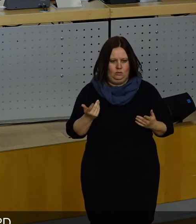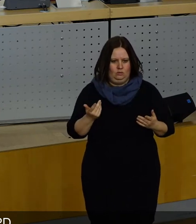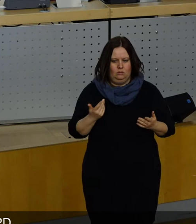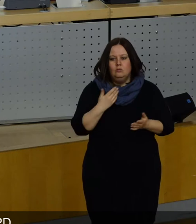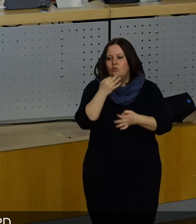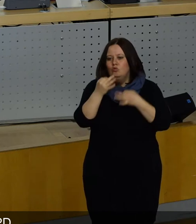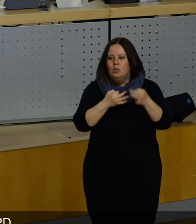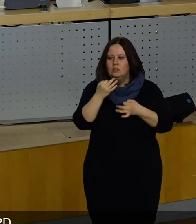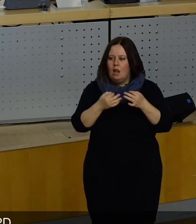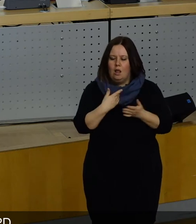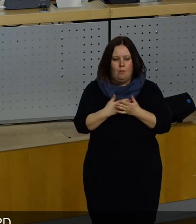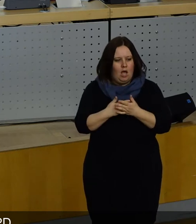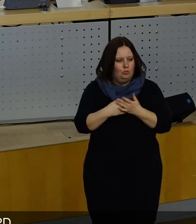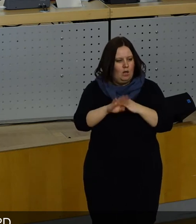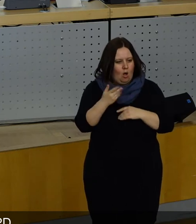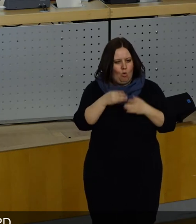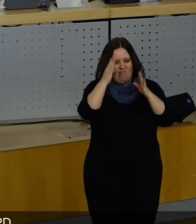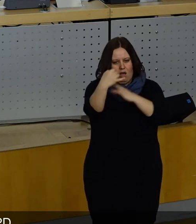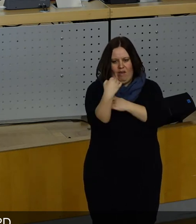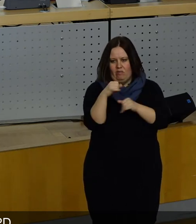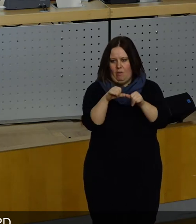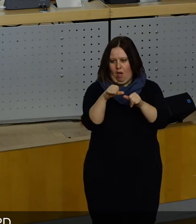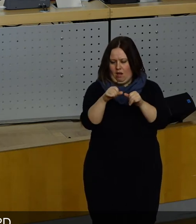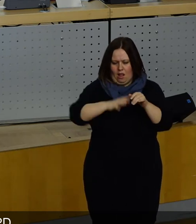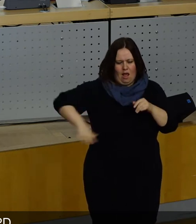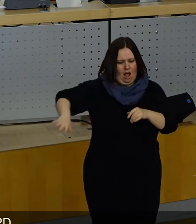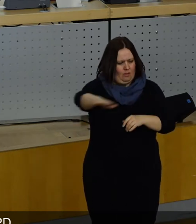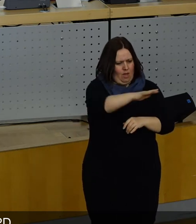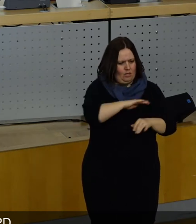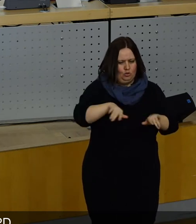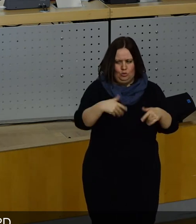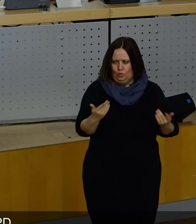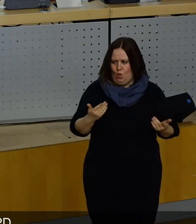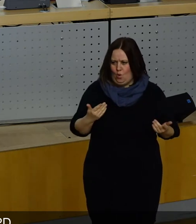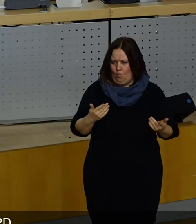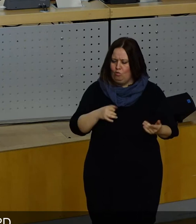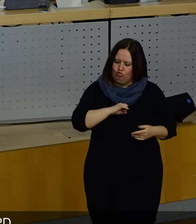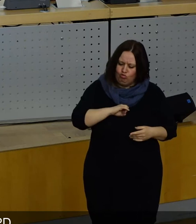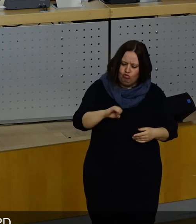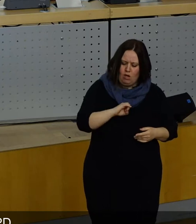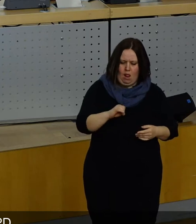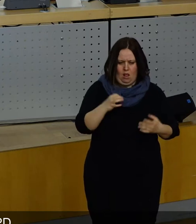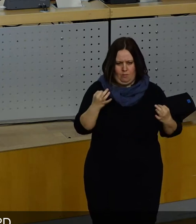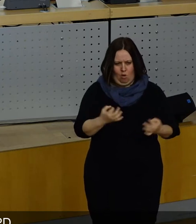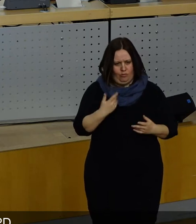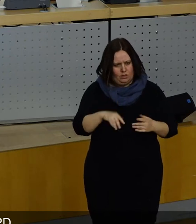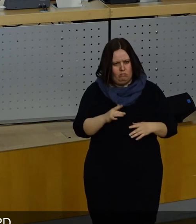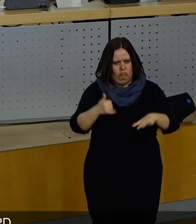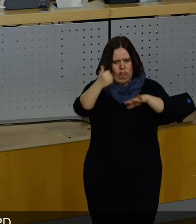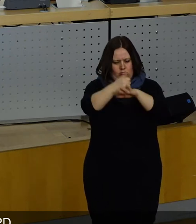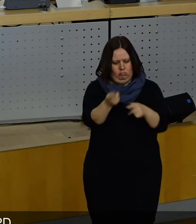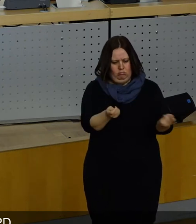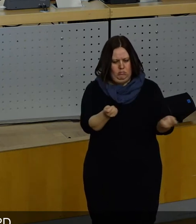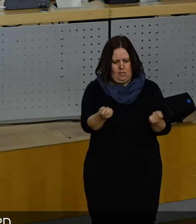insbesondere vor dem Hintergrund auch des Fachkräftemangels, den wir in allen diesen Bereichen auch haben, schnellstmöglich wieder eine solide